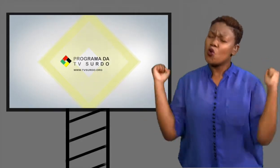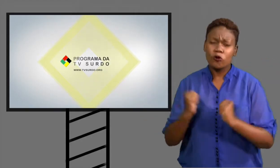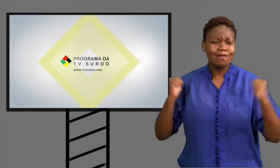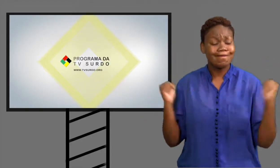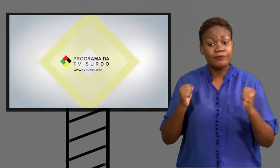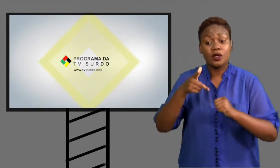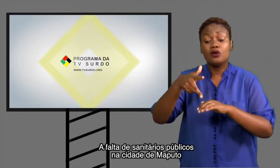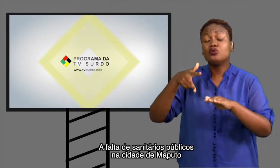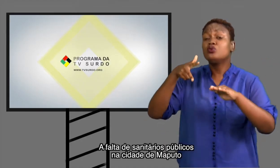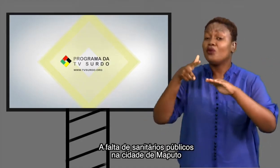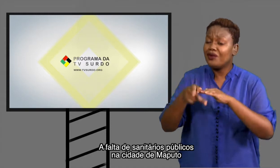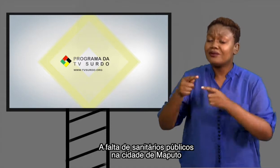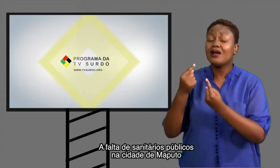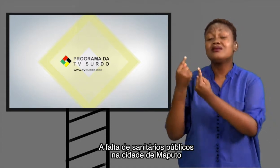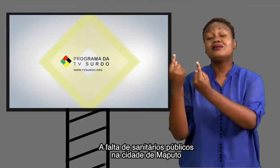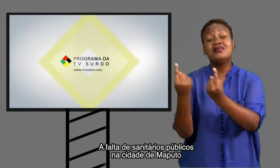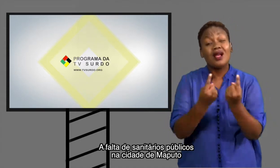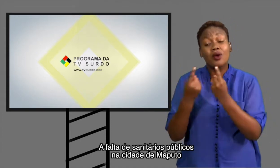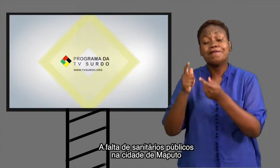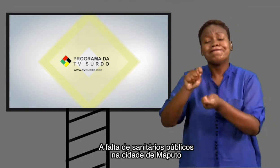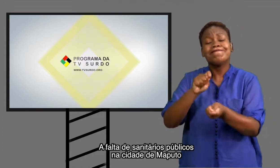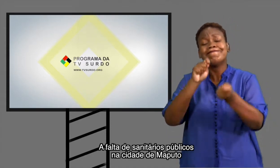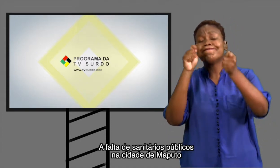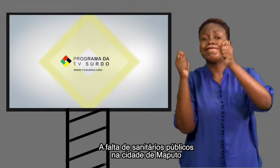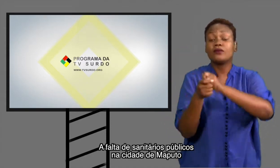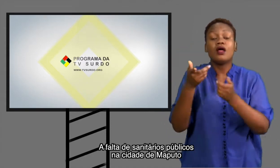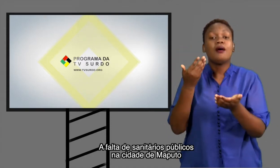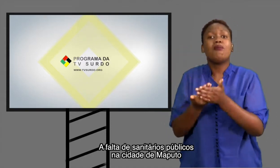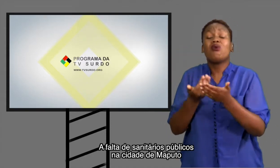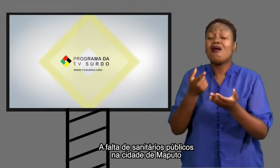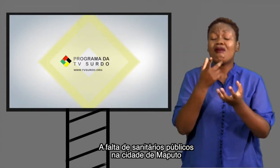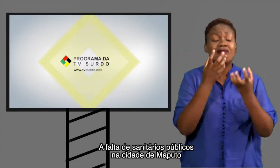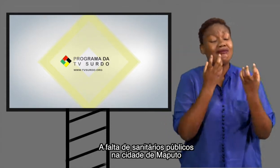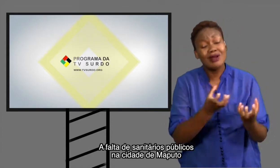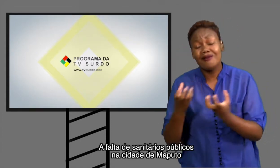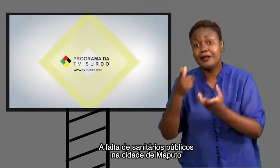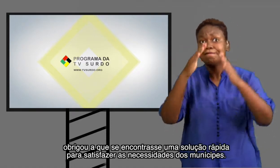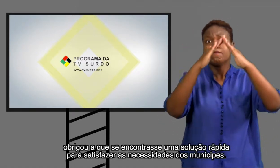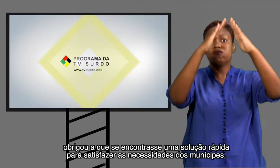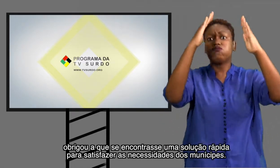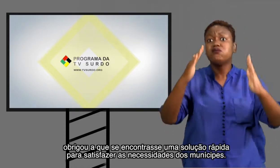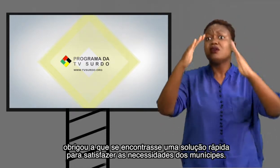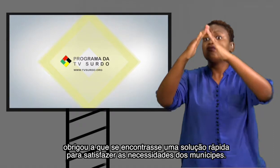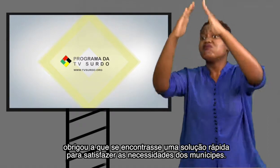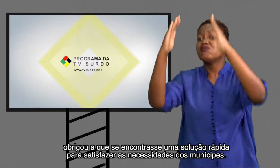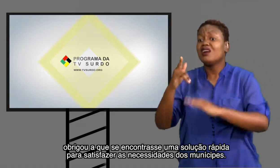A falta de sanitários públicos na cidade de Maputo obrigou a que se encontrasse uma solução rápida